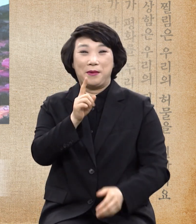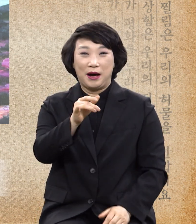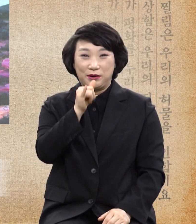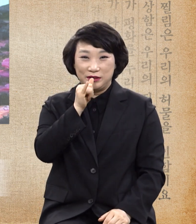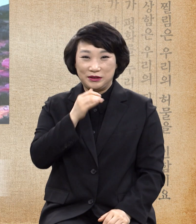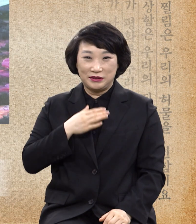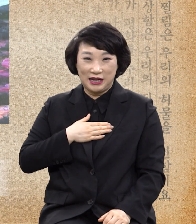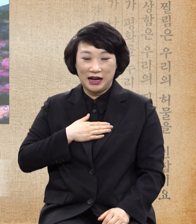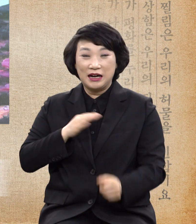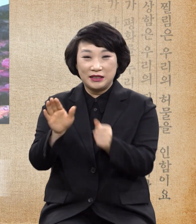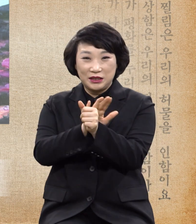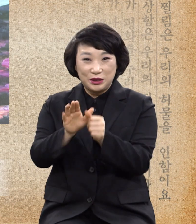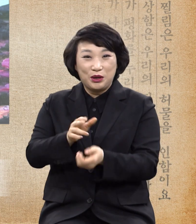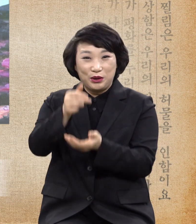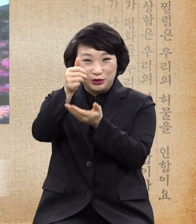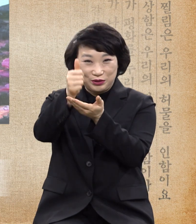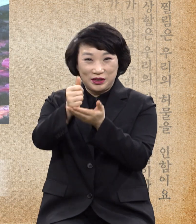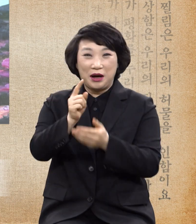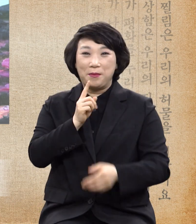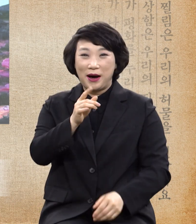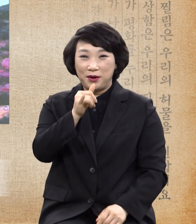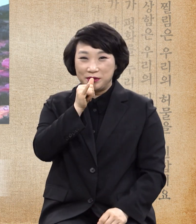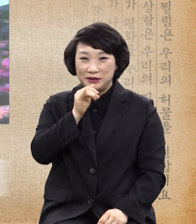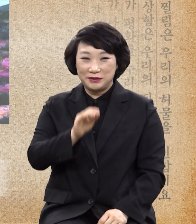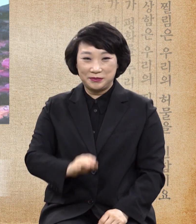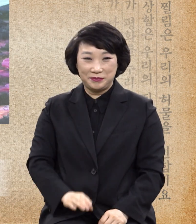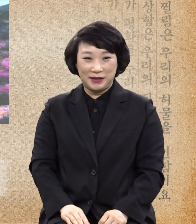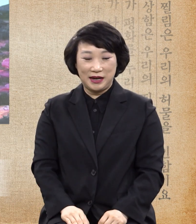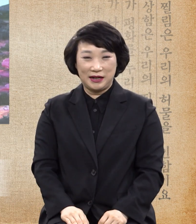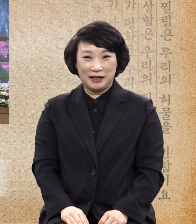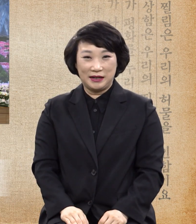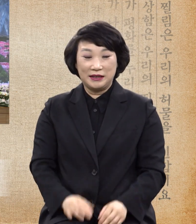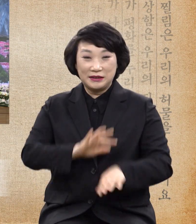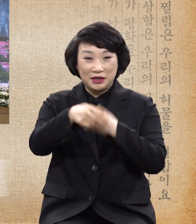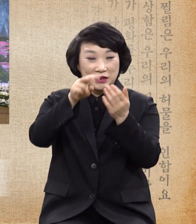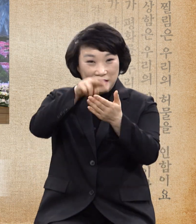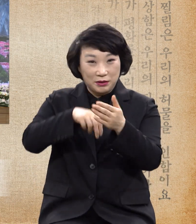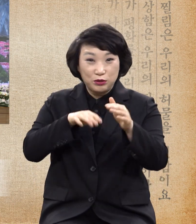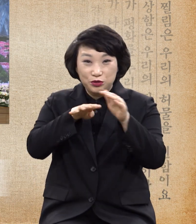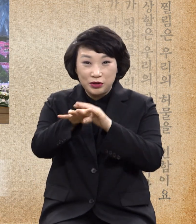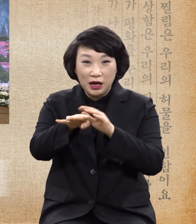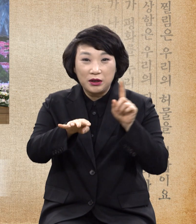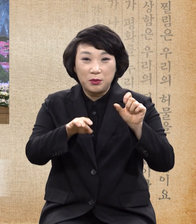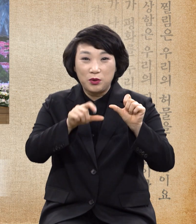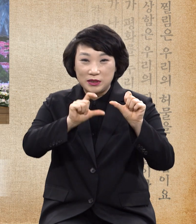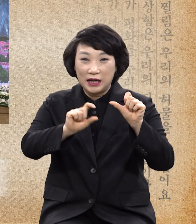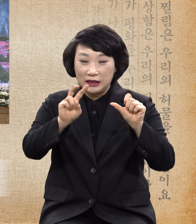치료자라고 말씀하셨습니다 한번 읽어봐 치료읍기 15장 26절